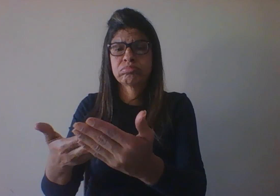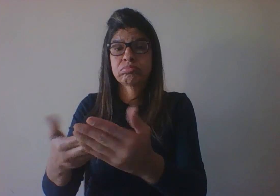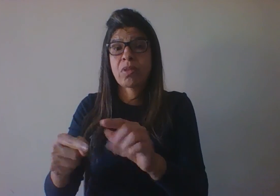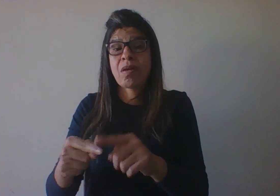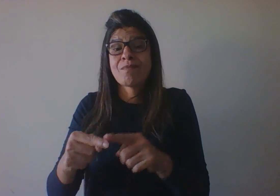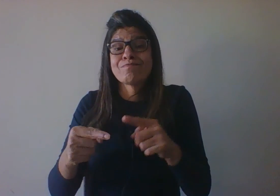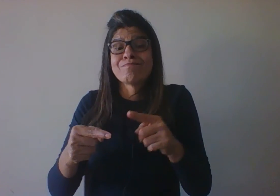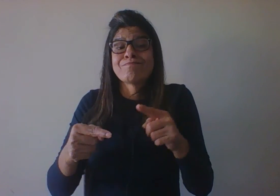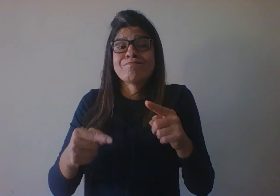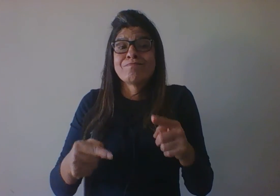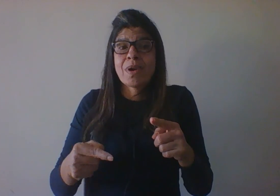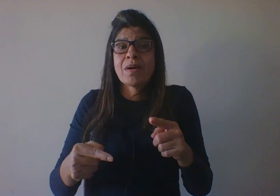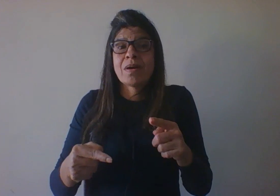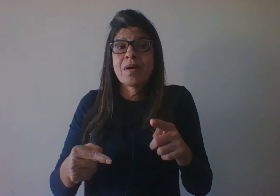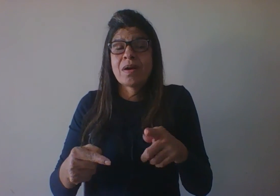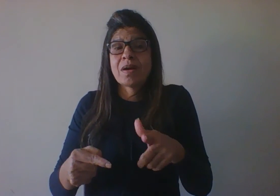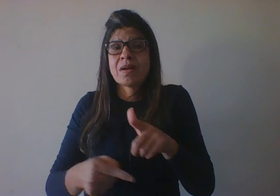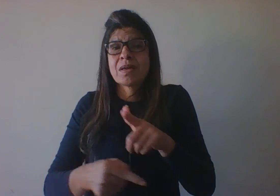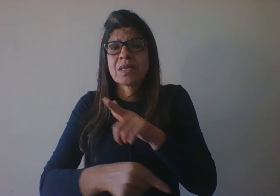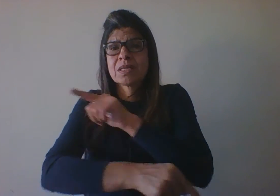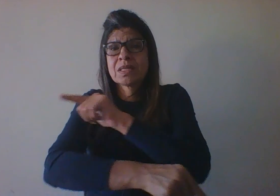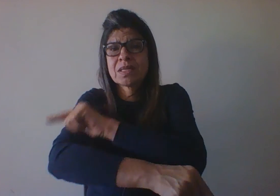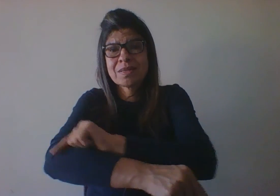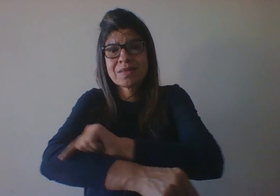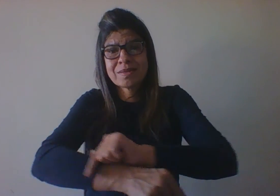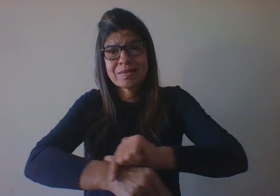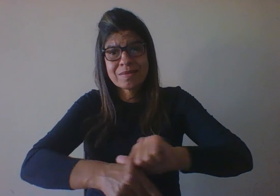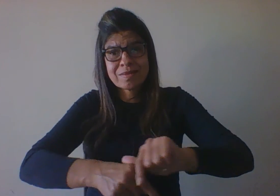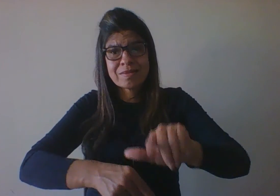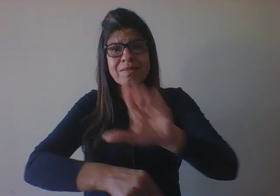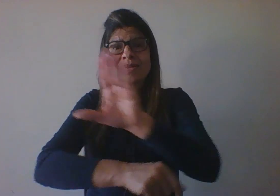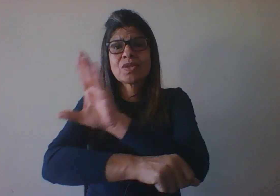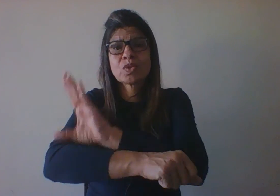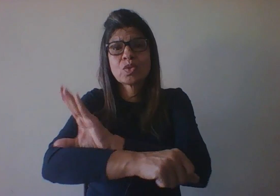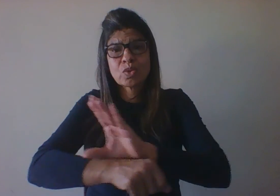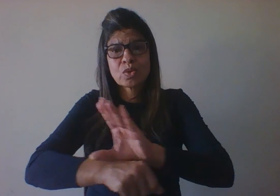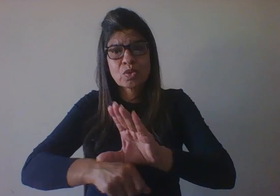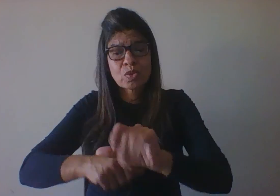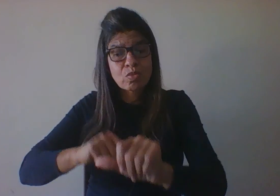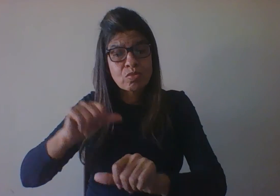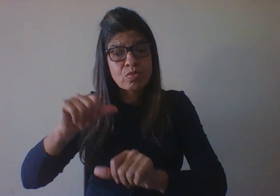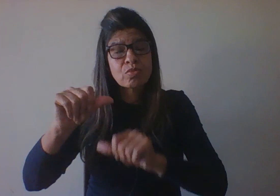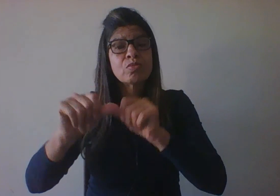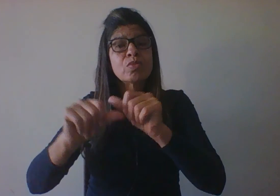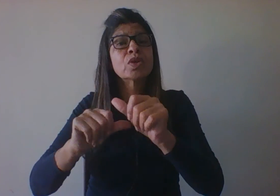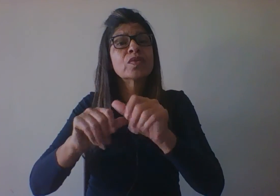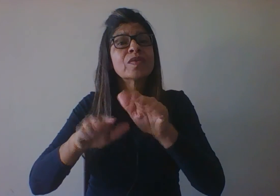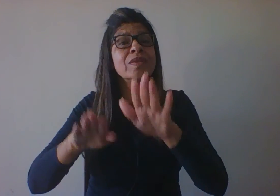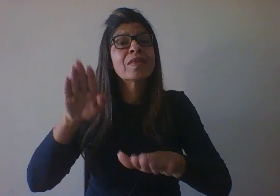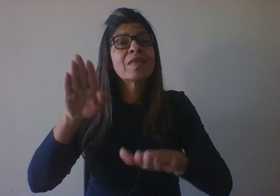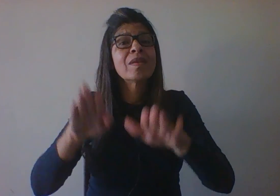sócio-histórico-cultural. isso é o que é considerado normal,